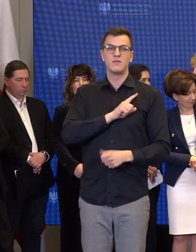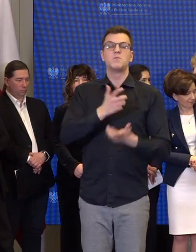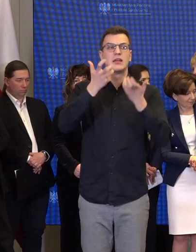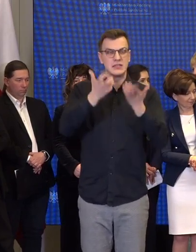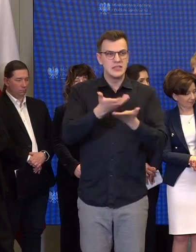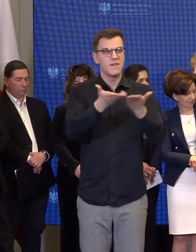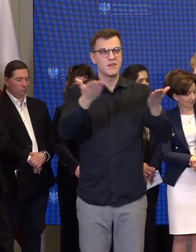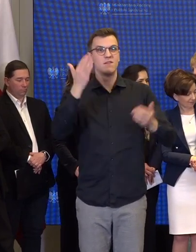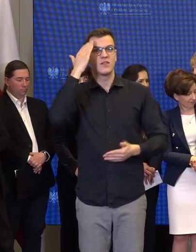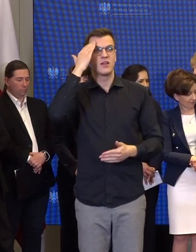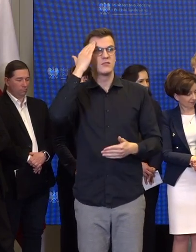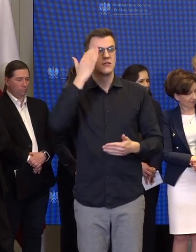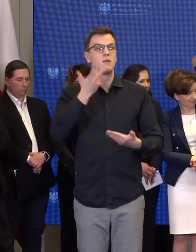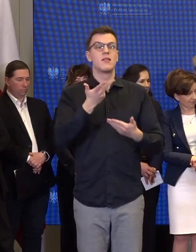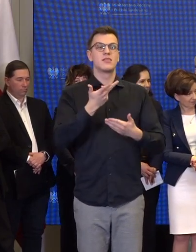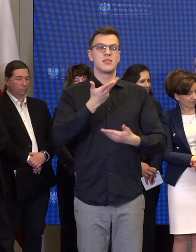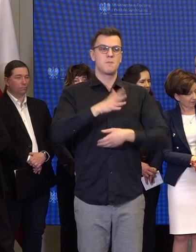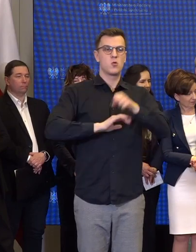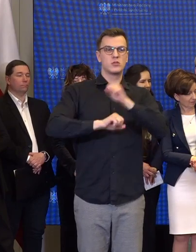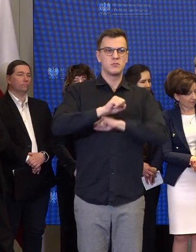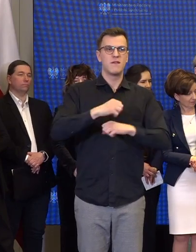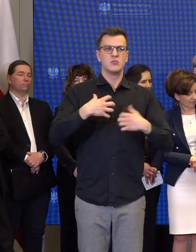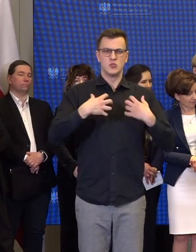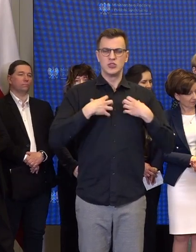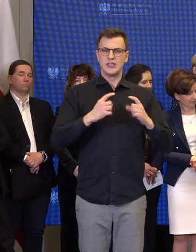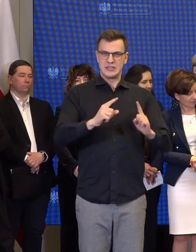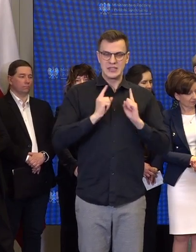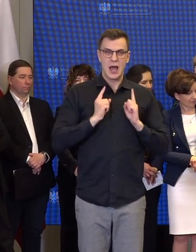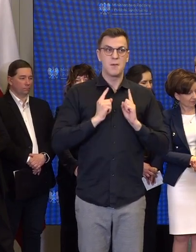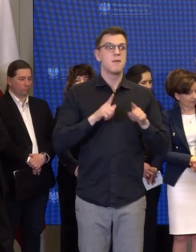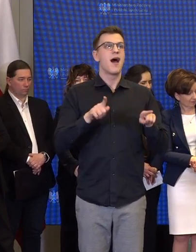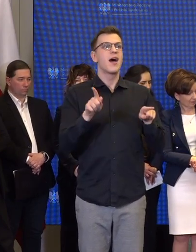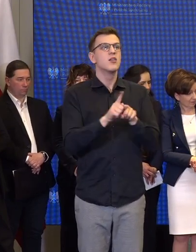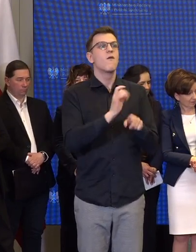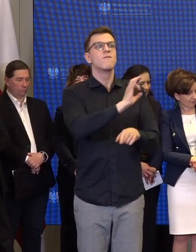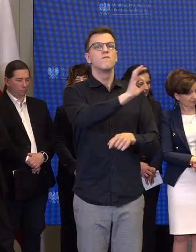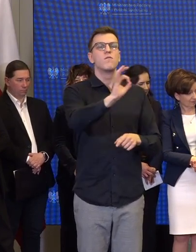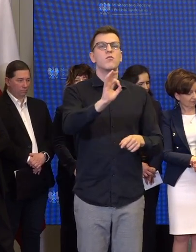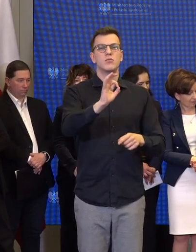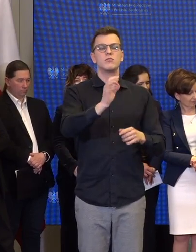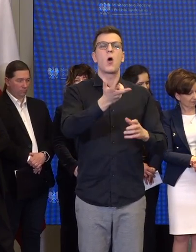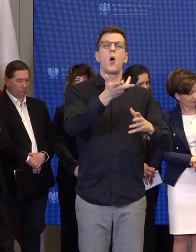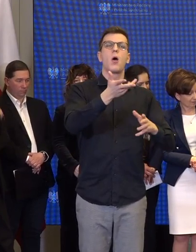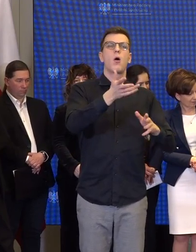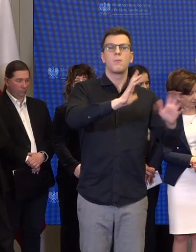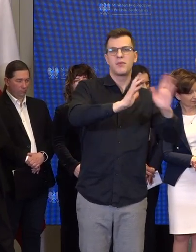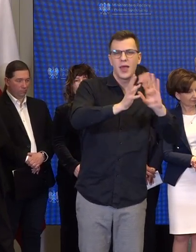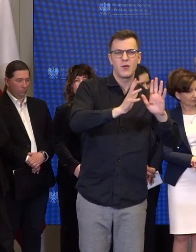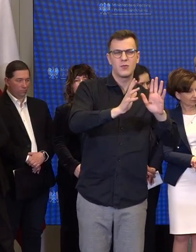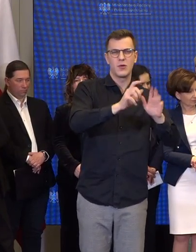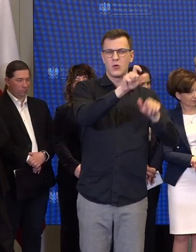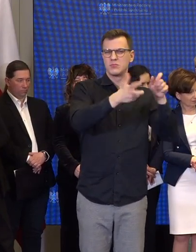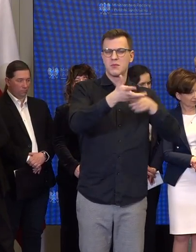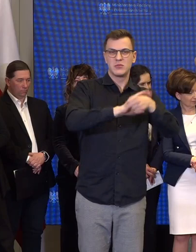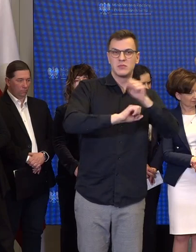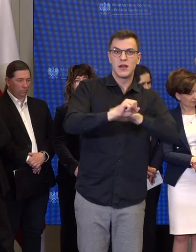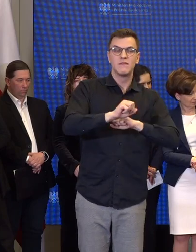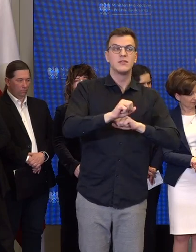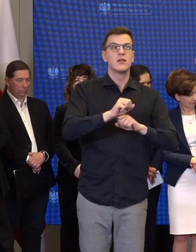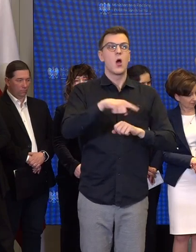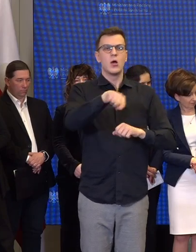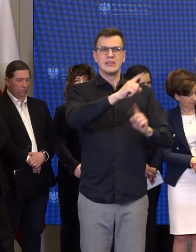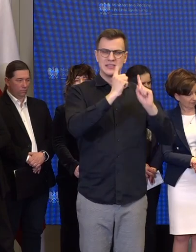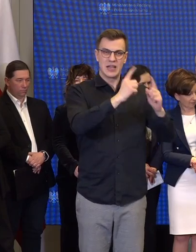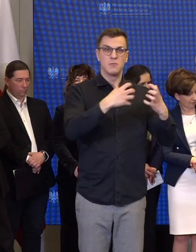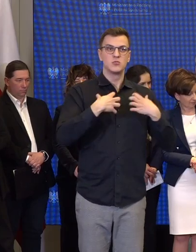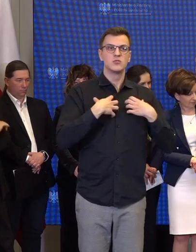że niezależność osób z niepełnosprawnością, a także opiekunów osób z niepełnosprawnością jest dla nas bardzo,